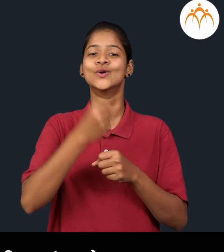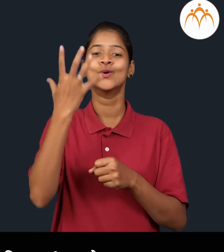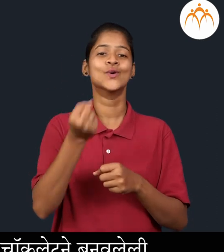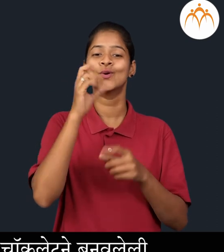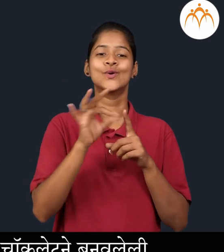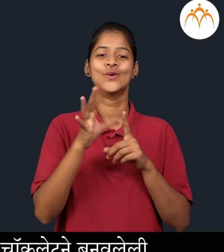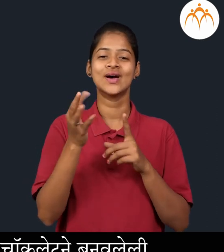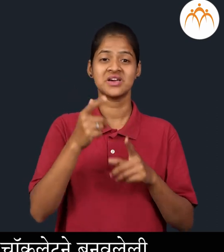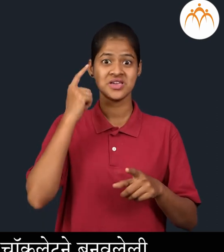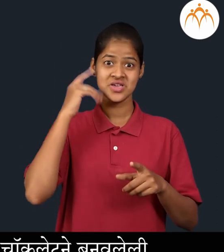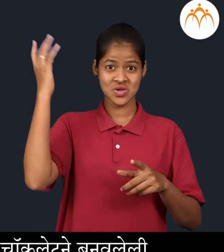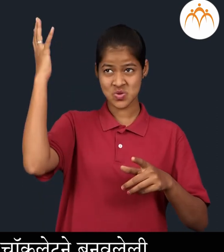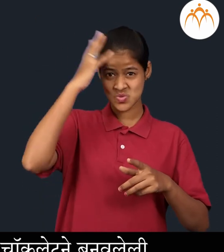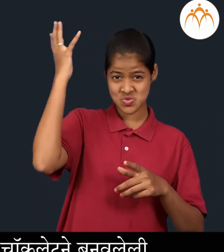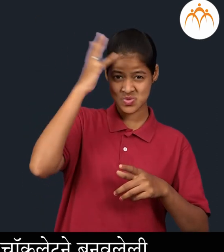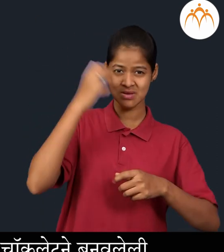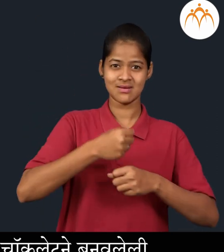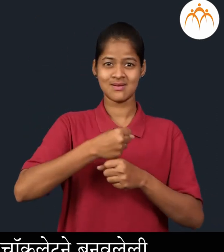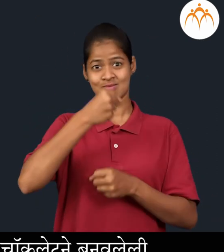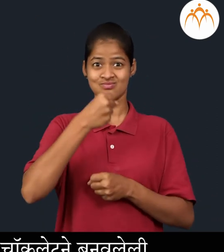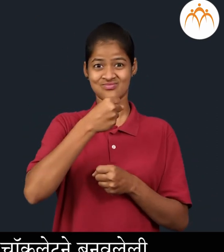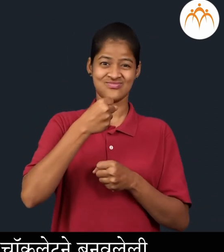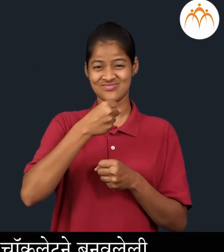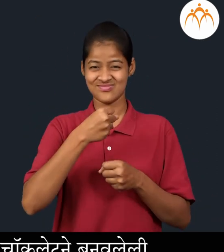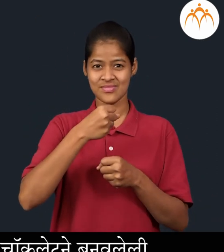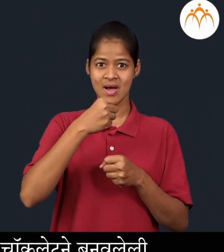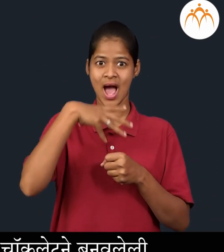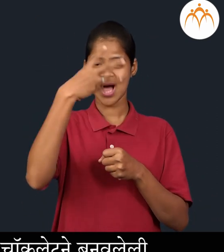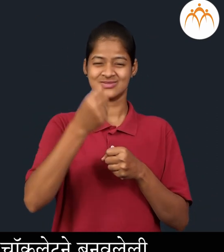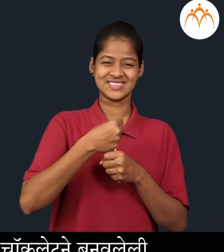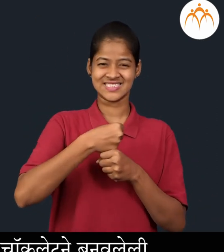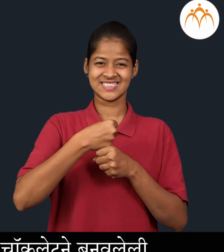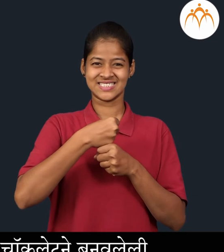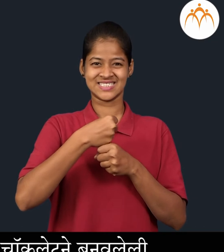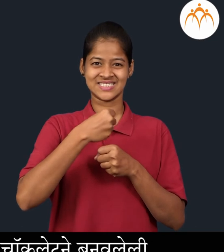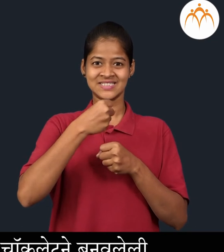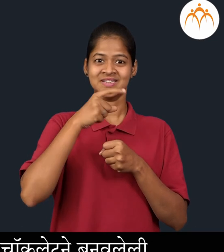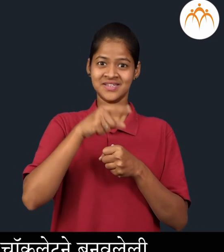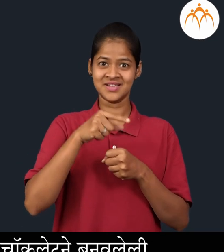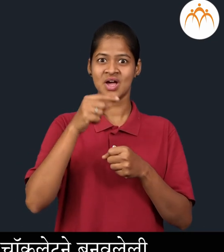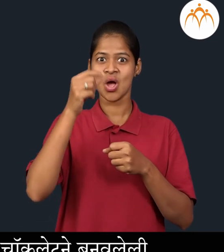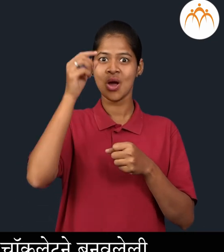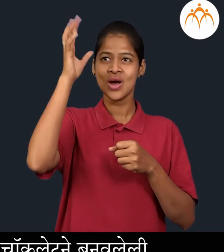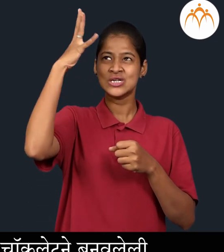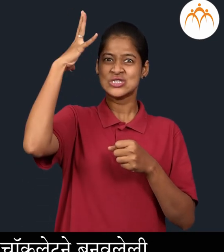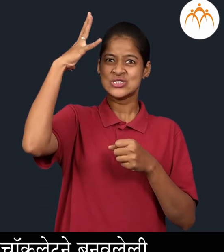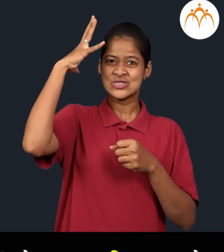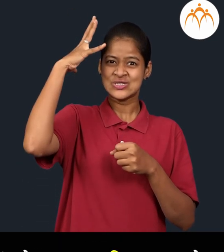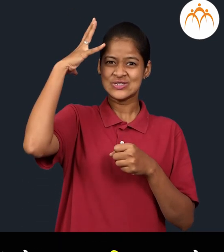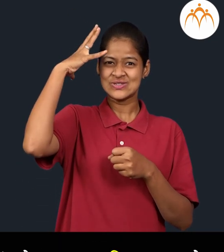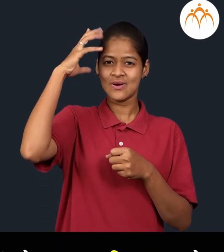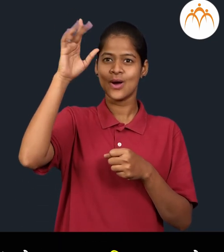उन्हाणयाचा दिवसाथ तुम्ही ती चोकलेटने बनवलेली छत्री गेऊन बाहेर जाता